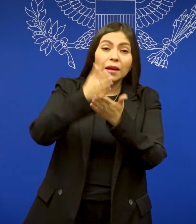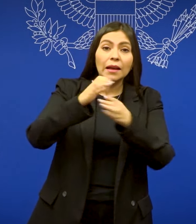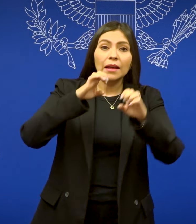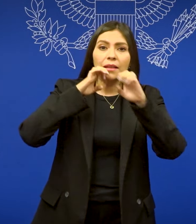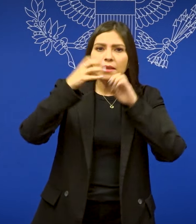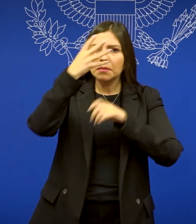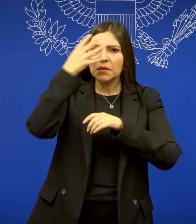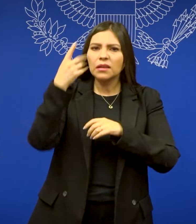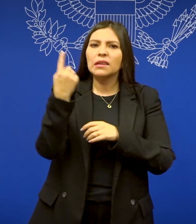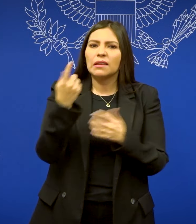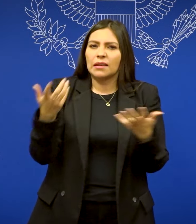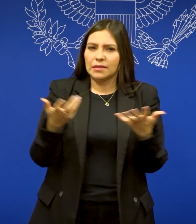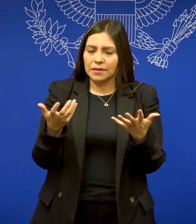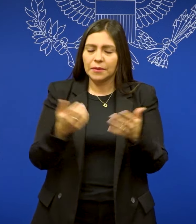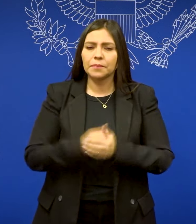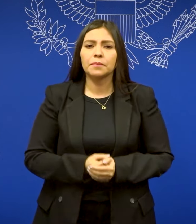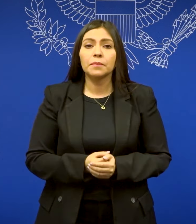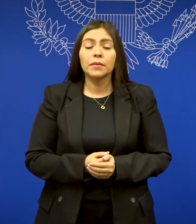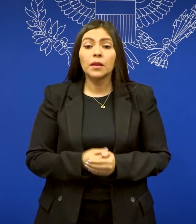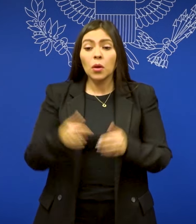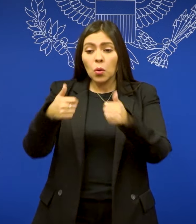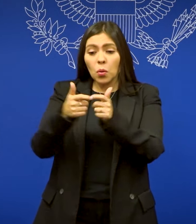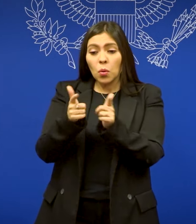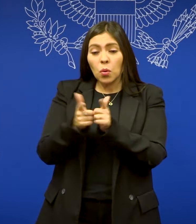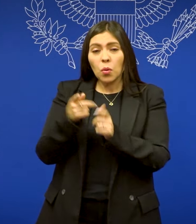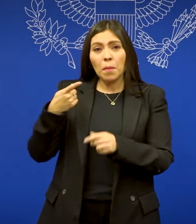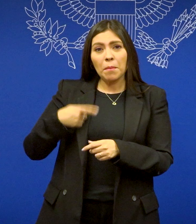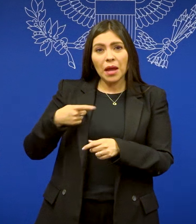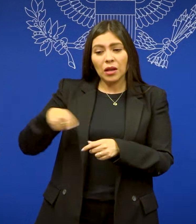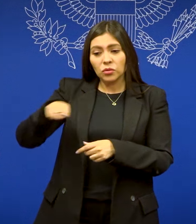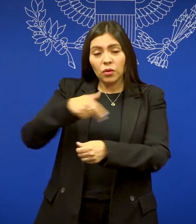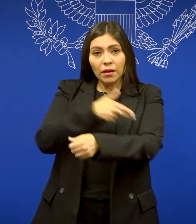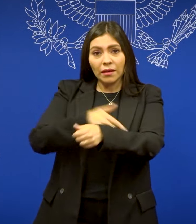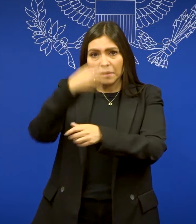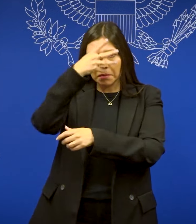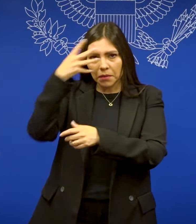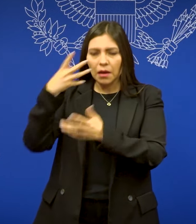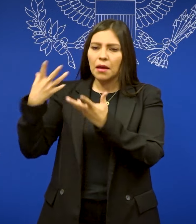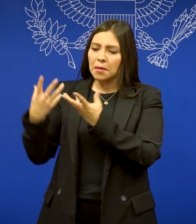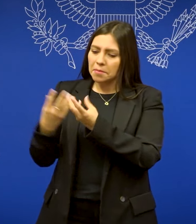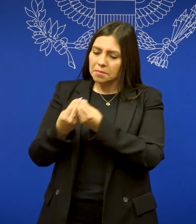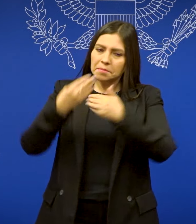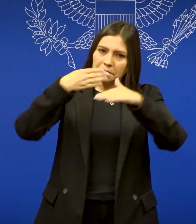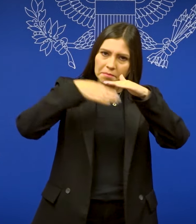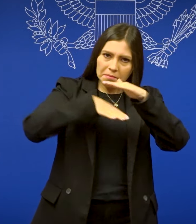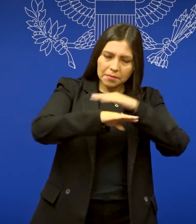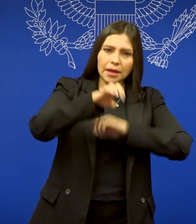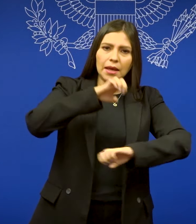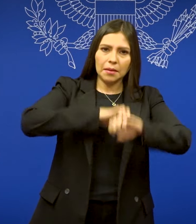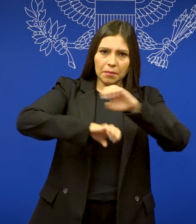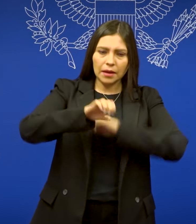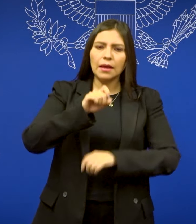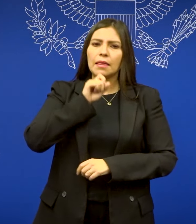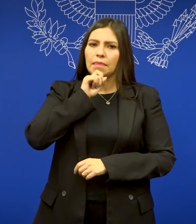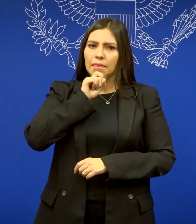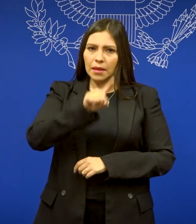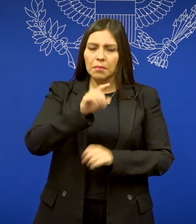Entrarás a la embajada con un grupo de solicitantes. Intérpretes de LSM profesionales los acompañarán durante el